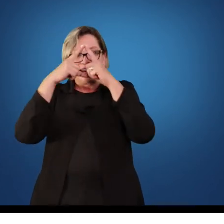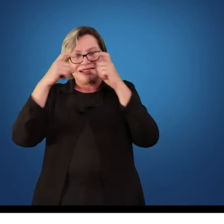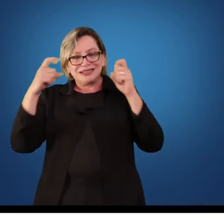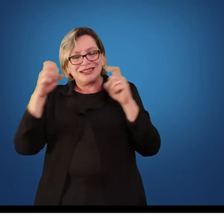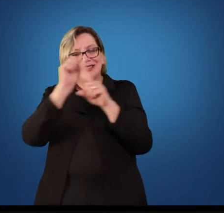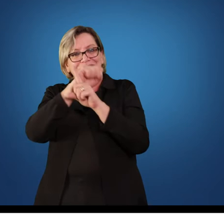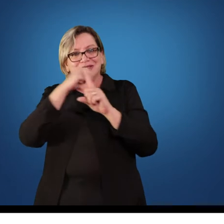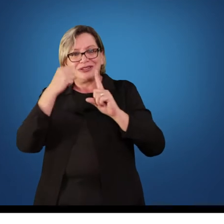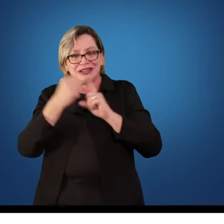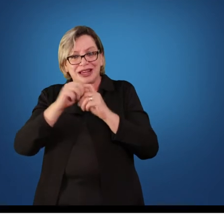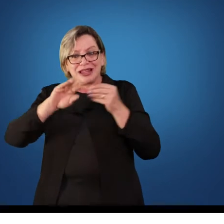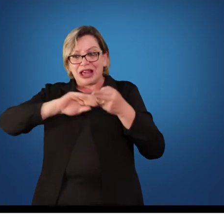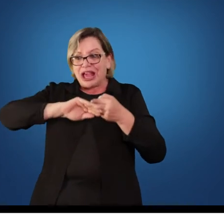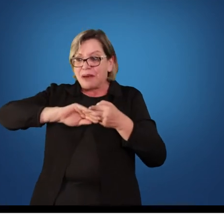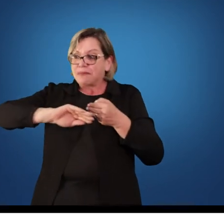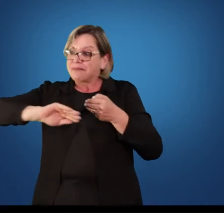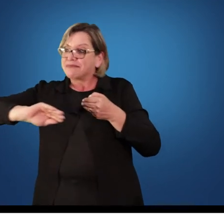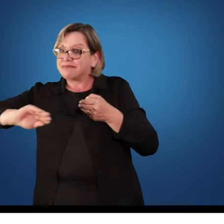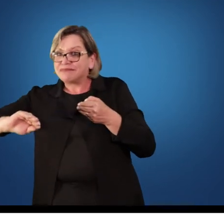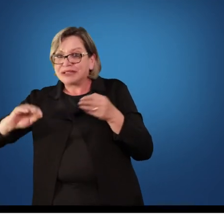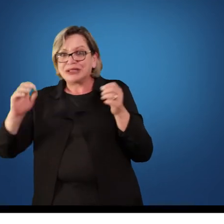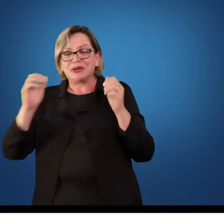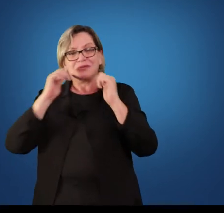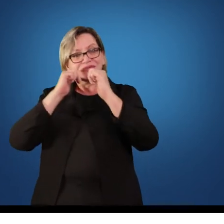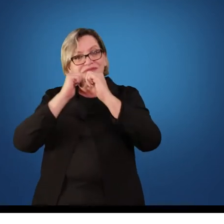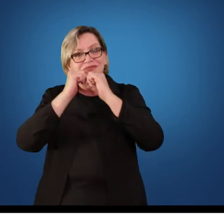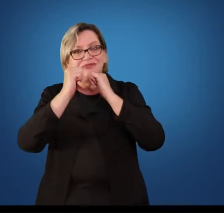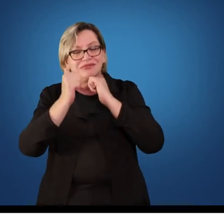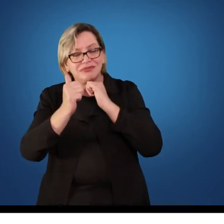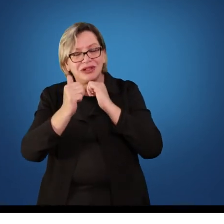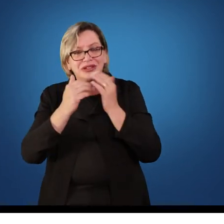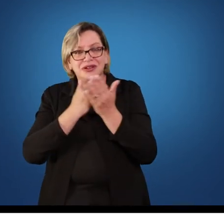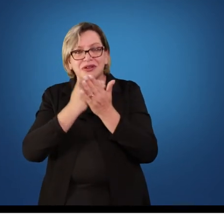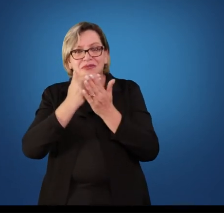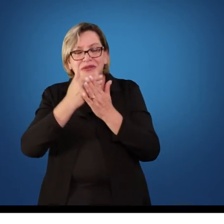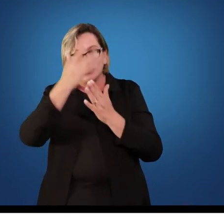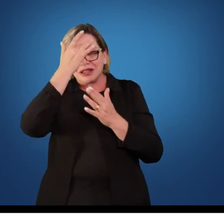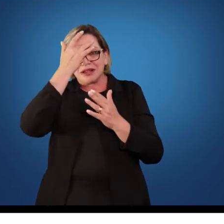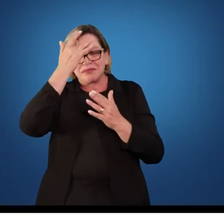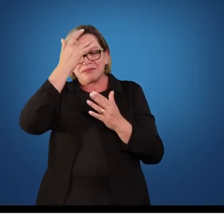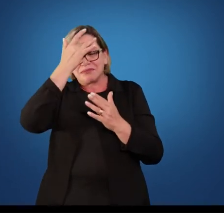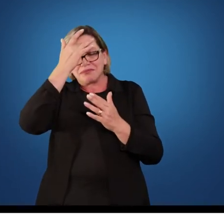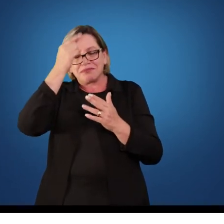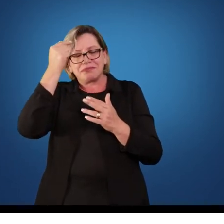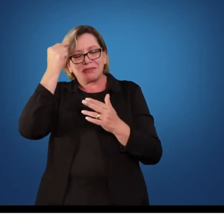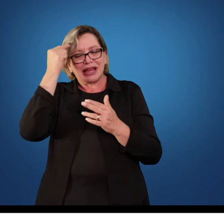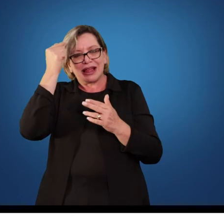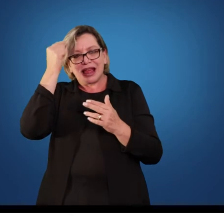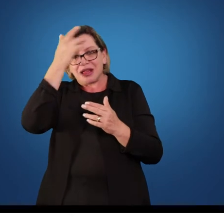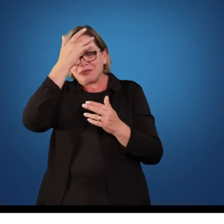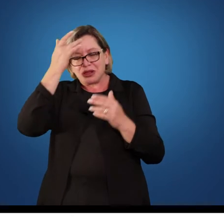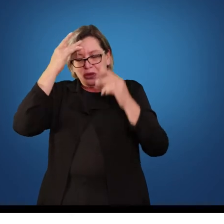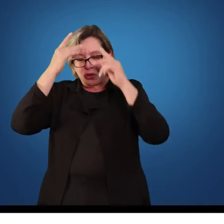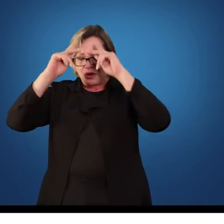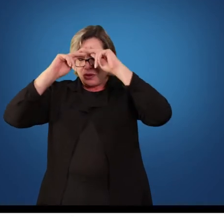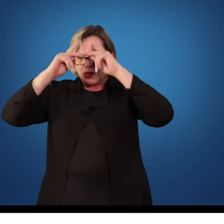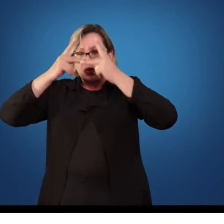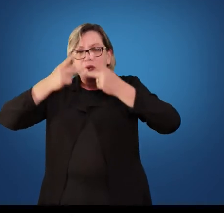o rendimento, a fisiologia, e começamos a pensar no ser humano como um todo. E foi nesse período, professor, que alguns profissionais,